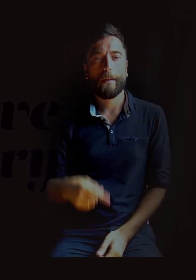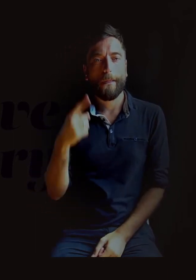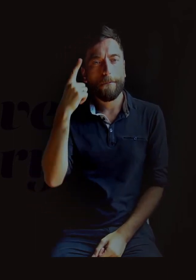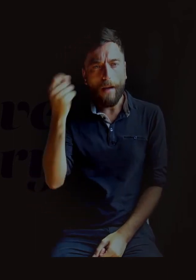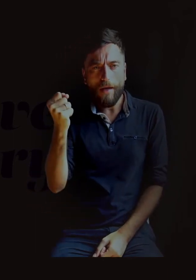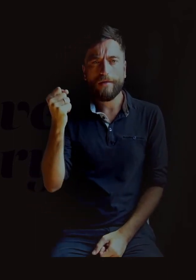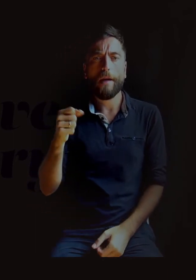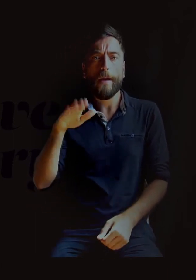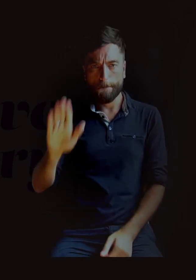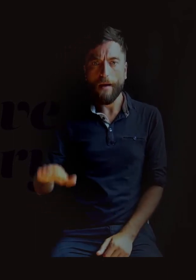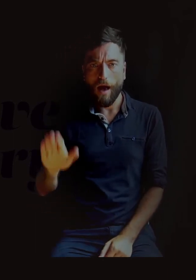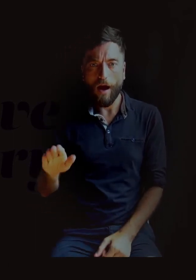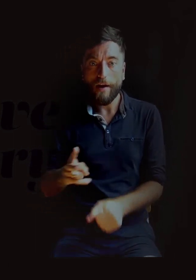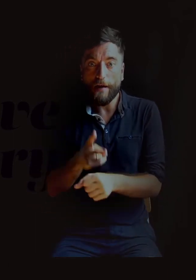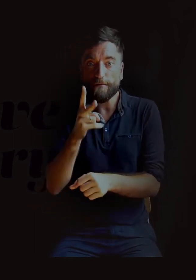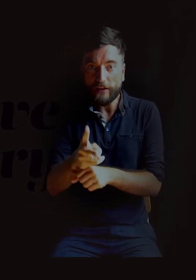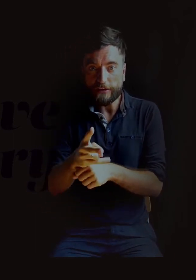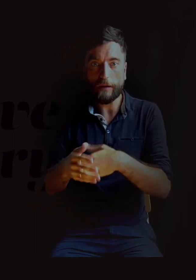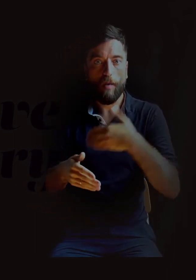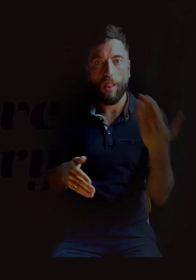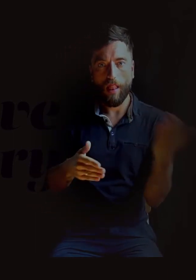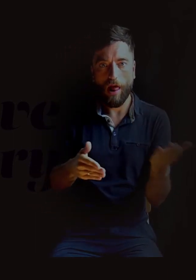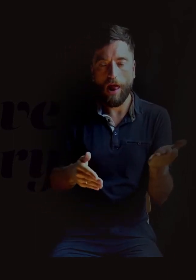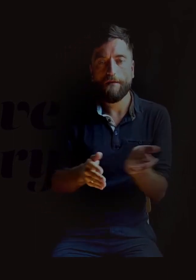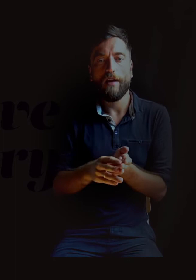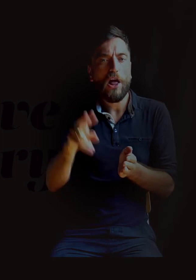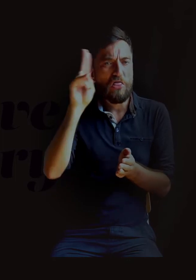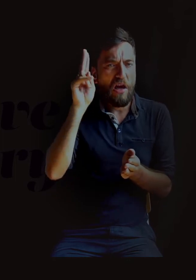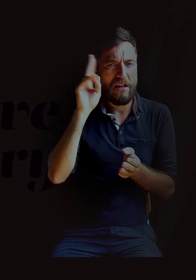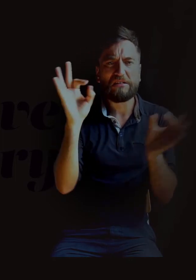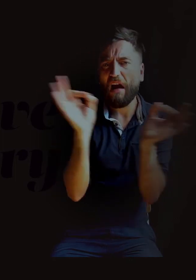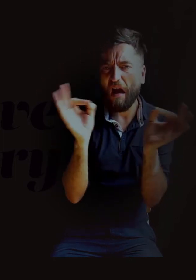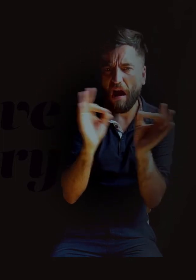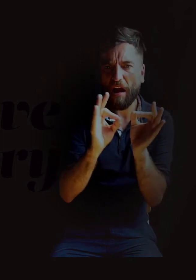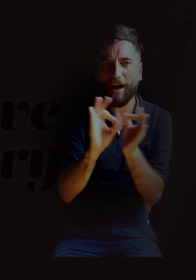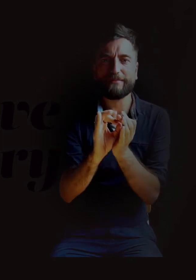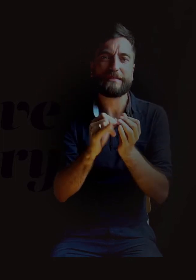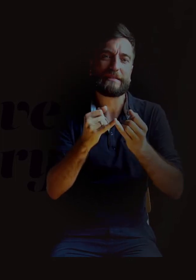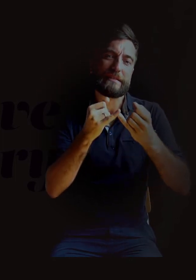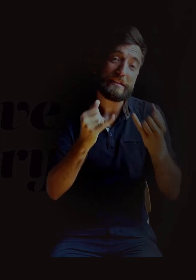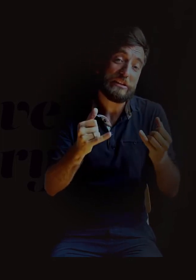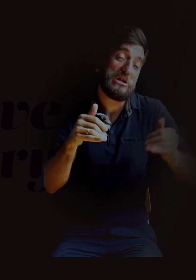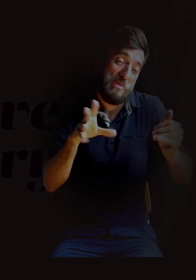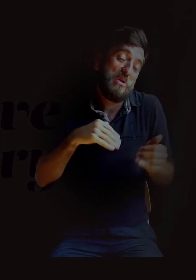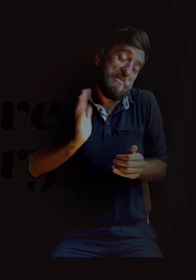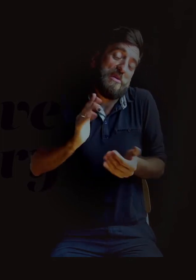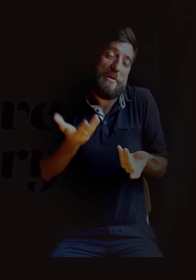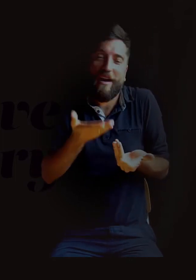Pamiętam, że na dole za okrutnymi i dla mnie przerażającymi toaletami po lewej stronie od wejścia, może to wyglądało inaczej, ale